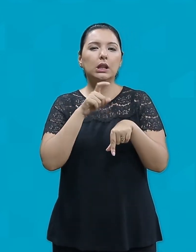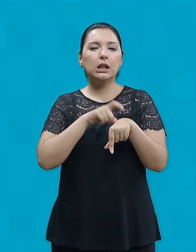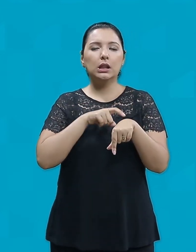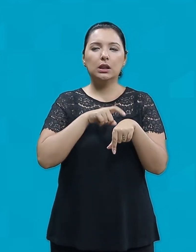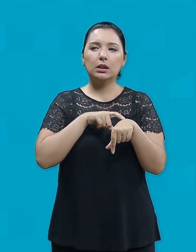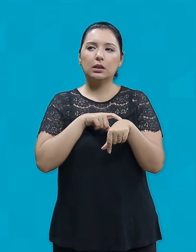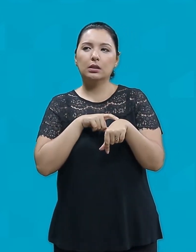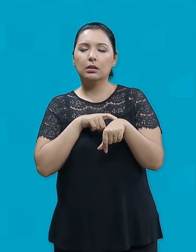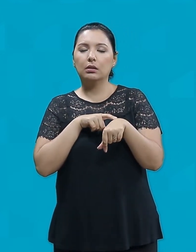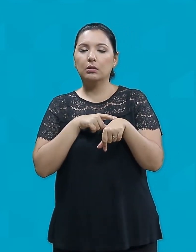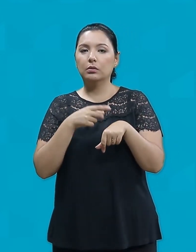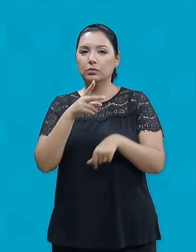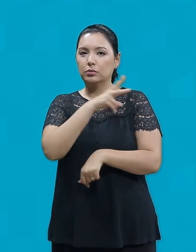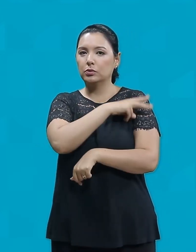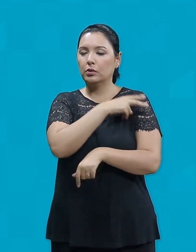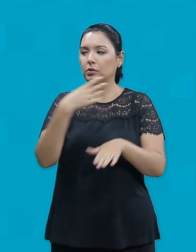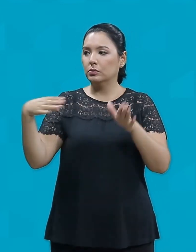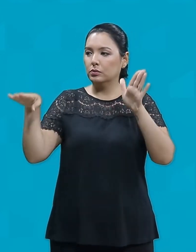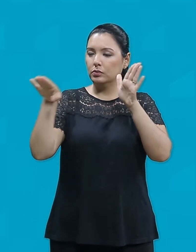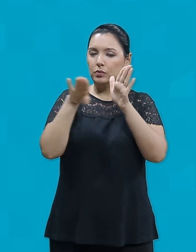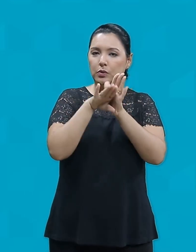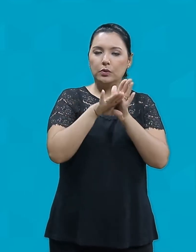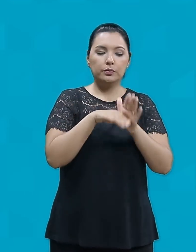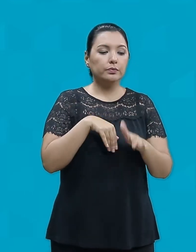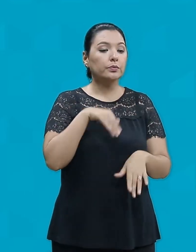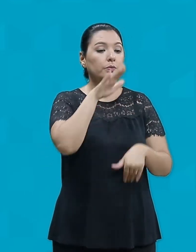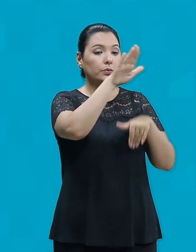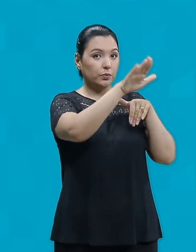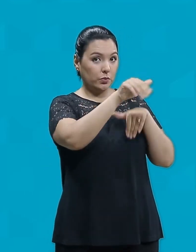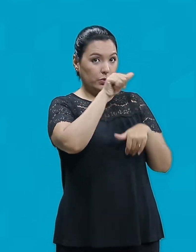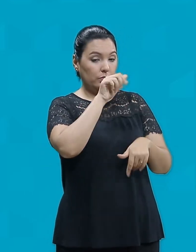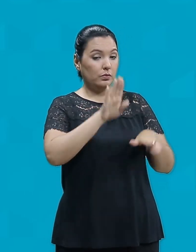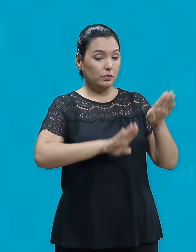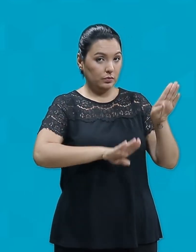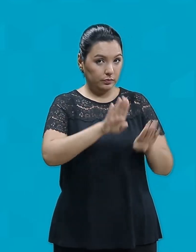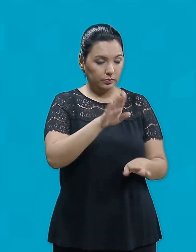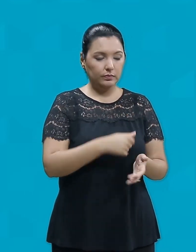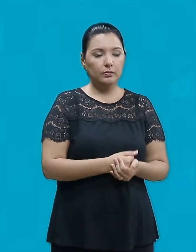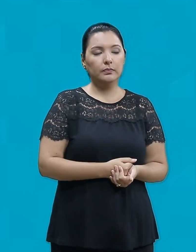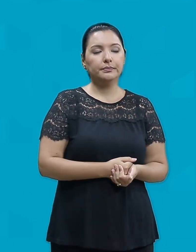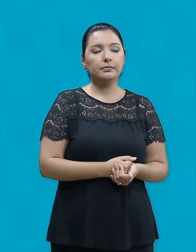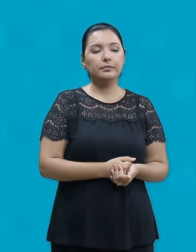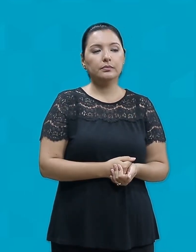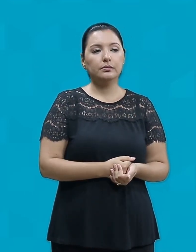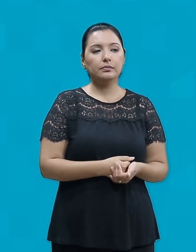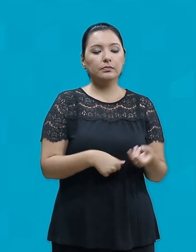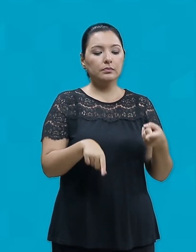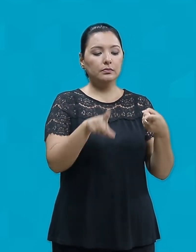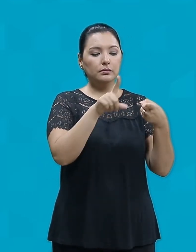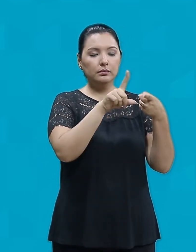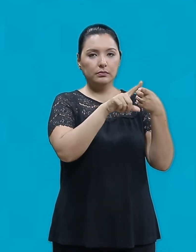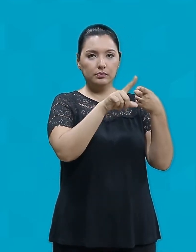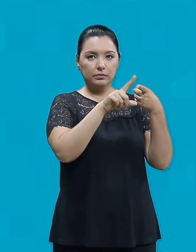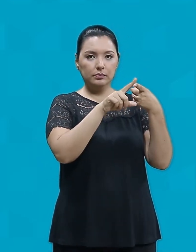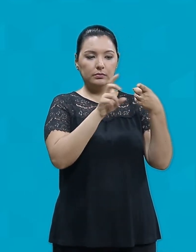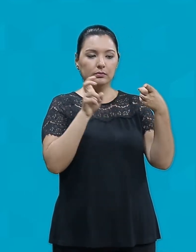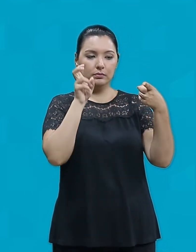o patrão voltou e foi acertar contas com os empregados O empregado que havia recebido